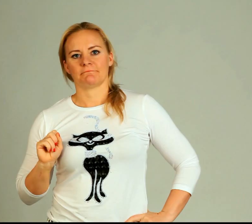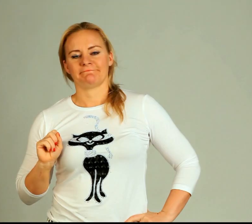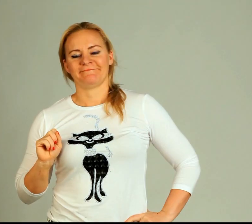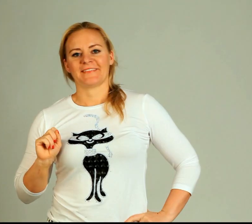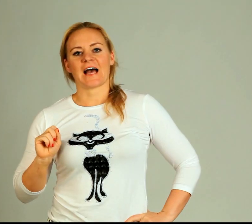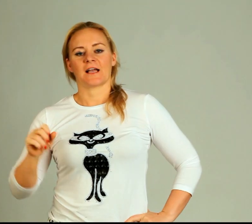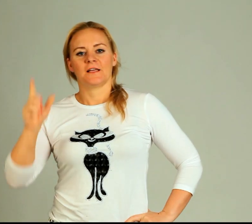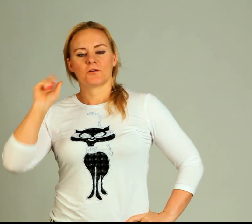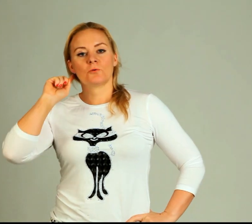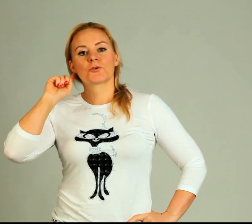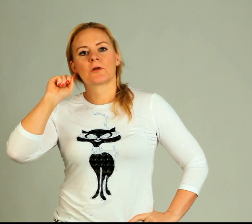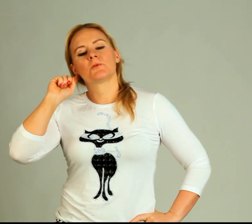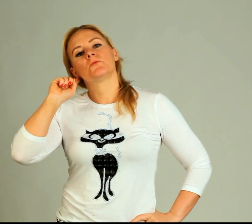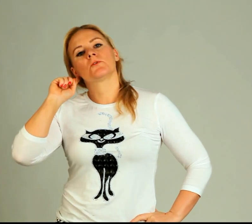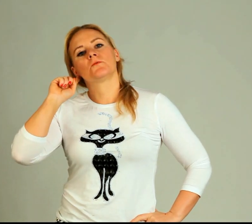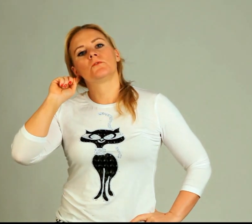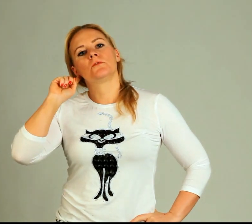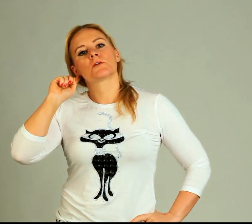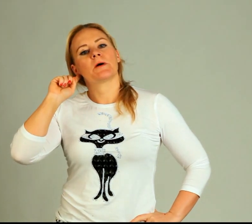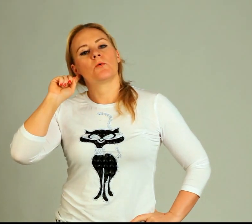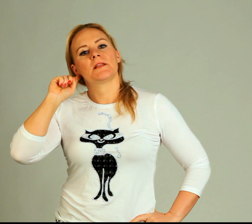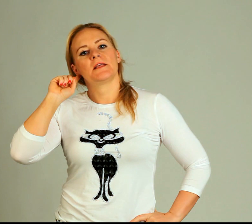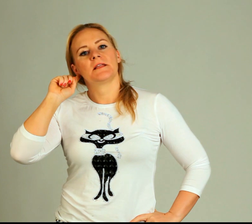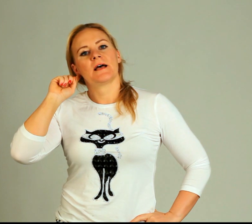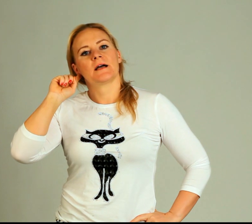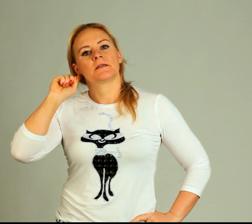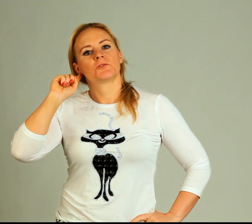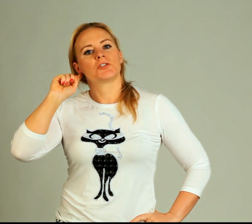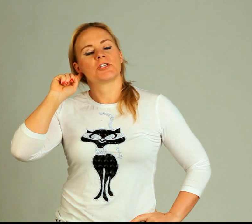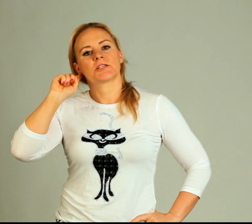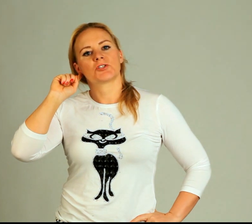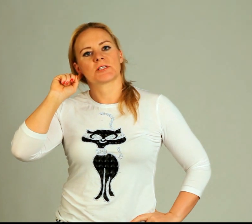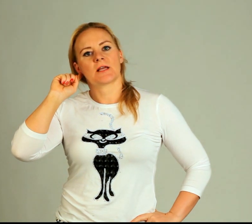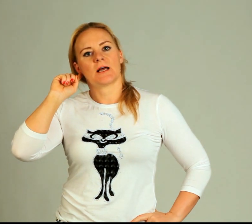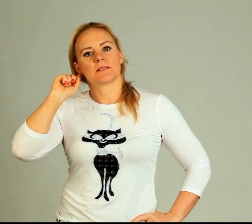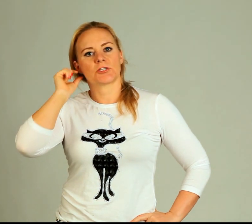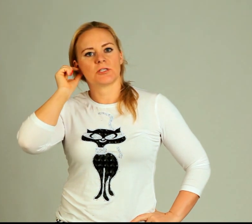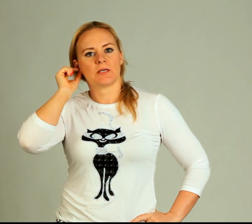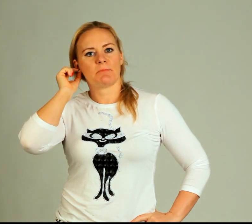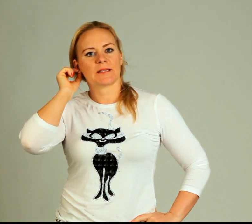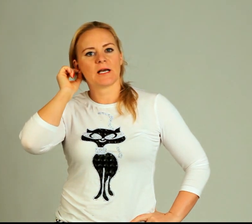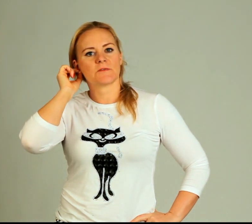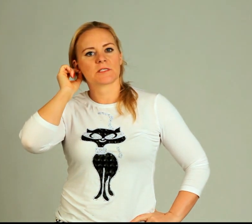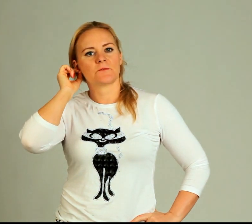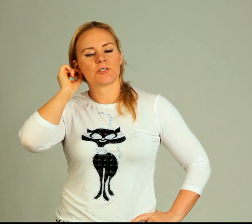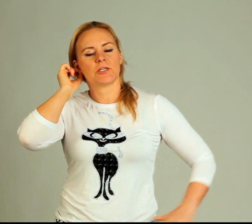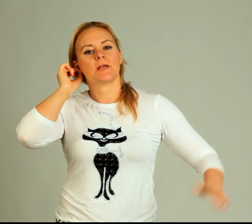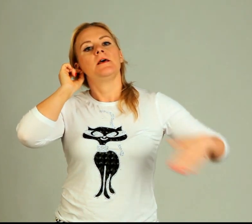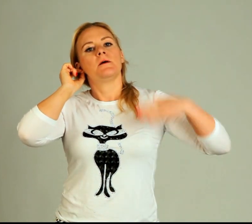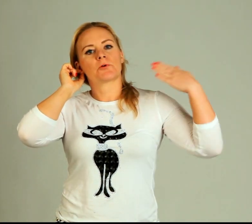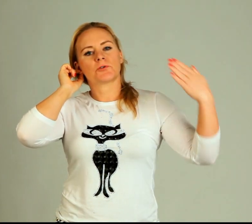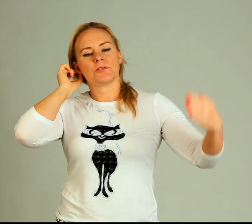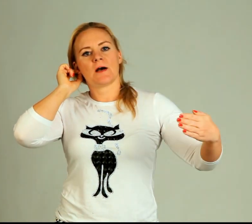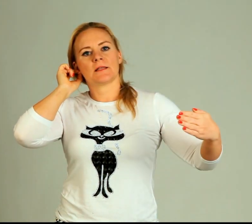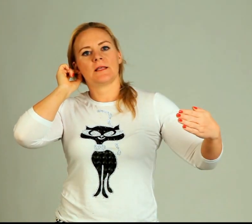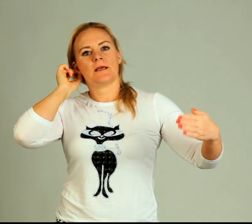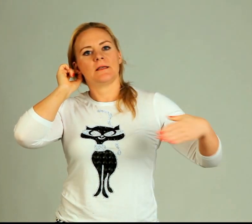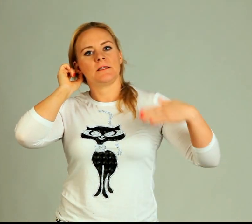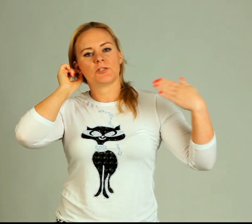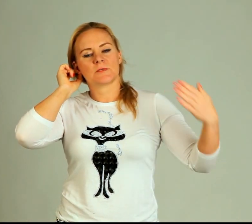Tak, to ouško nebo tu kotvu zopakujete tak 4 až 6 krát. Držíte 15-20 vteřin, prožíváte, ničím